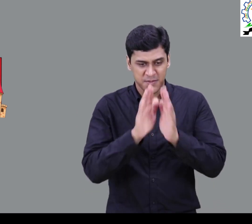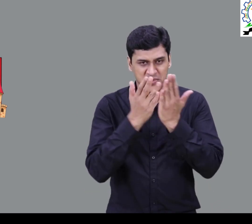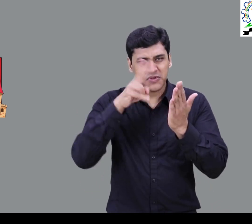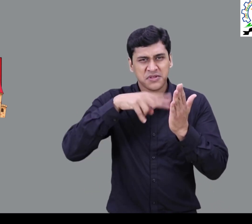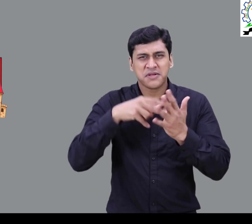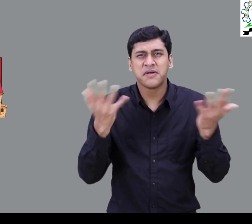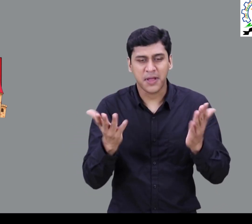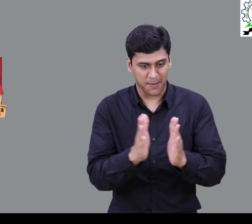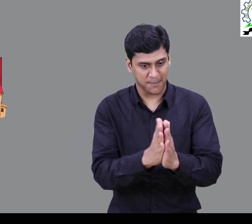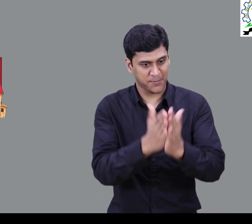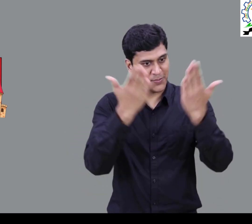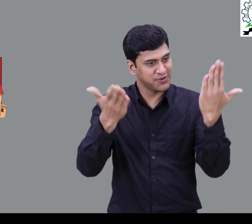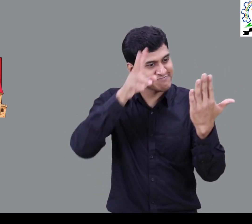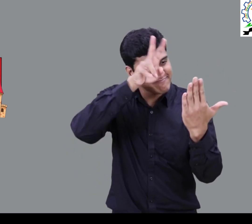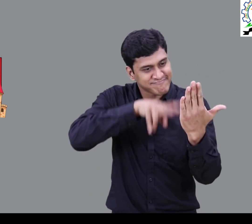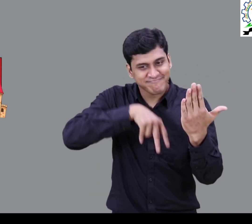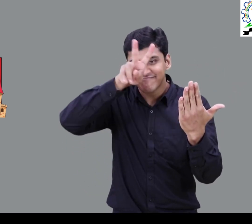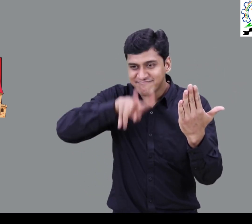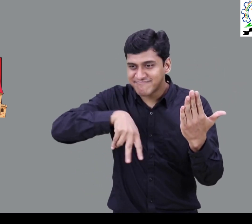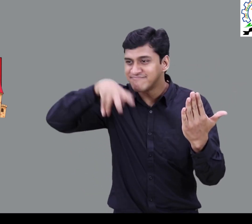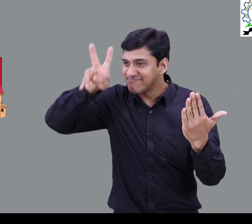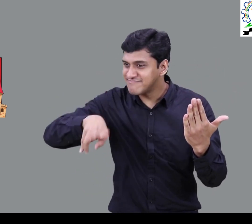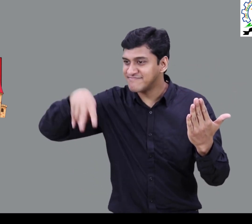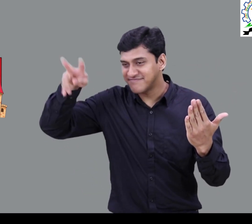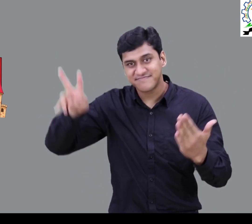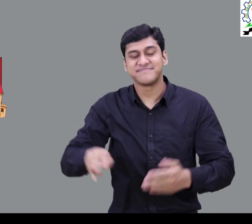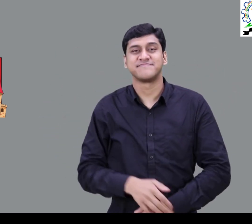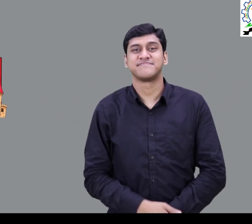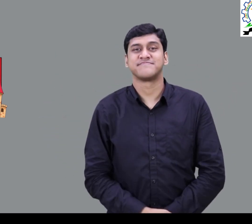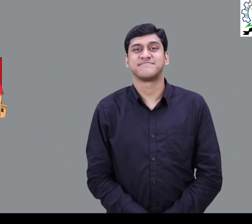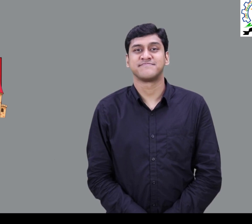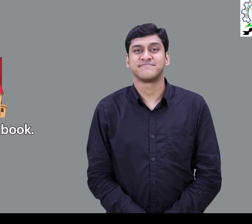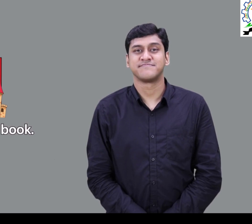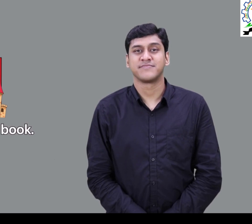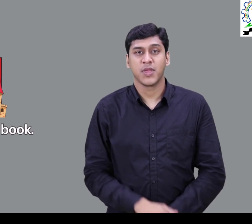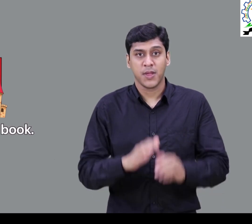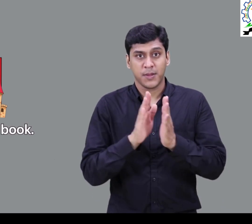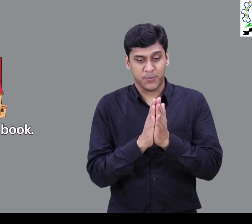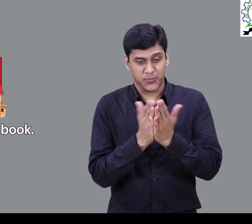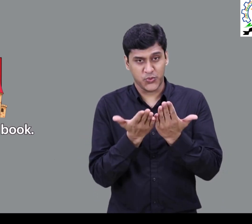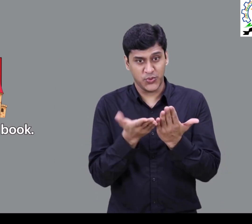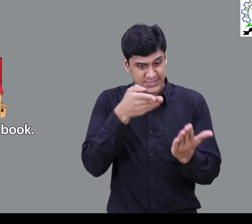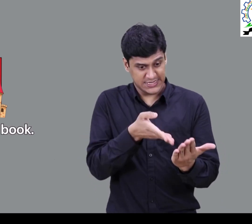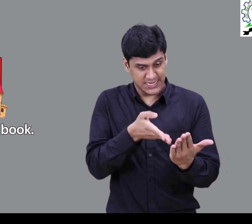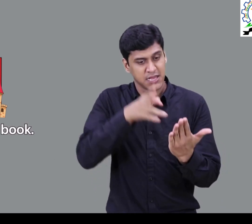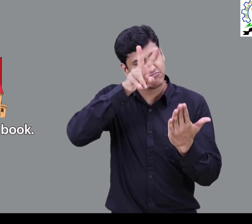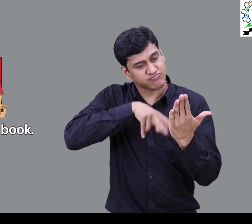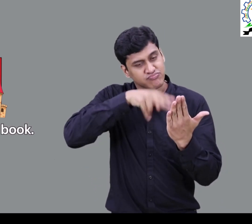किताब का संकेत ऐसा इसलिए क्योंकि किताब को हम इस तरह पढ़ते हैं इसलिए संकेत भी ऐसे ही यह